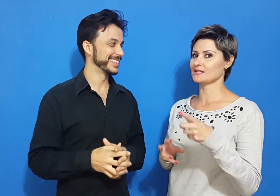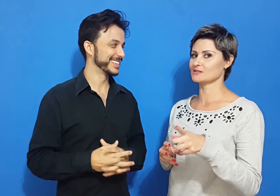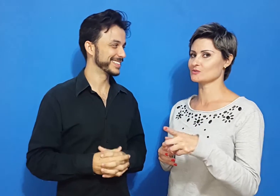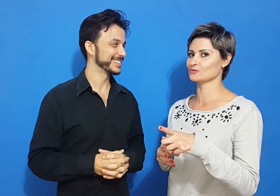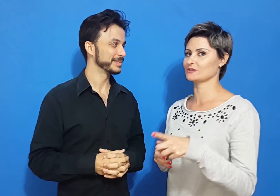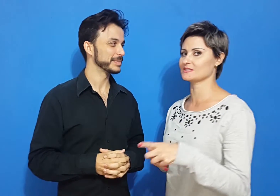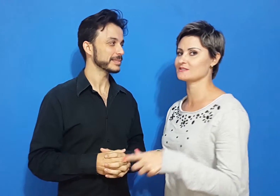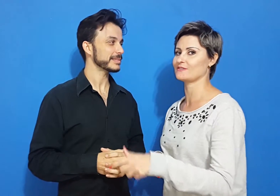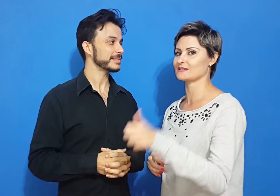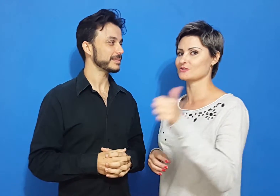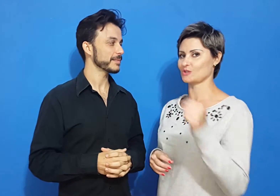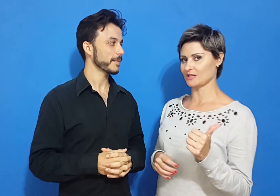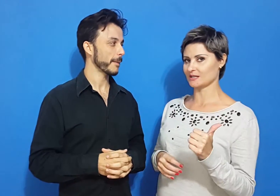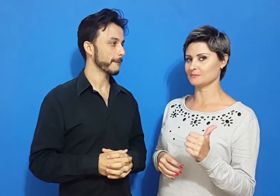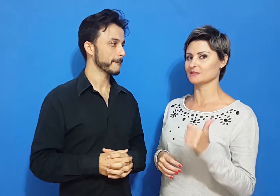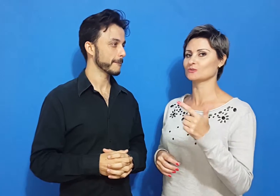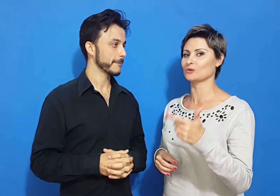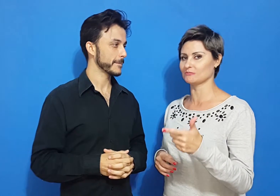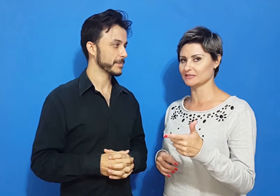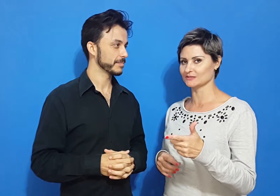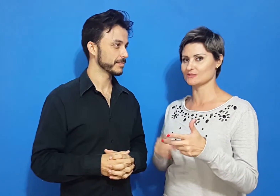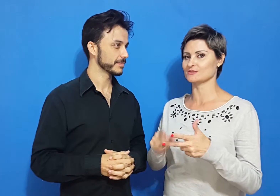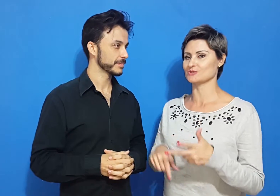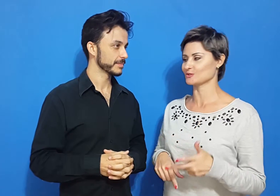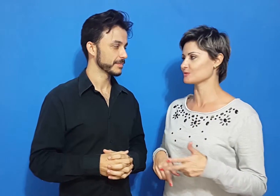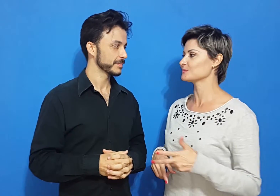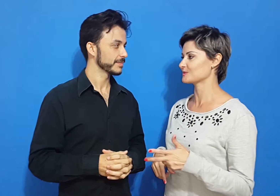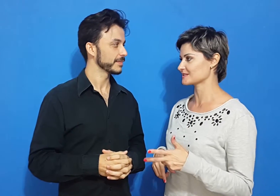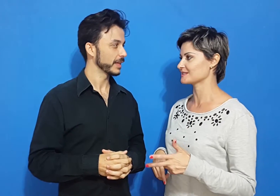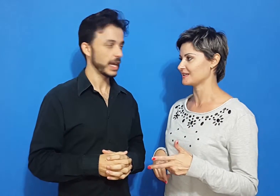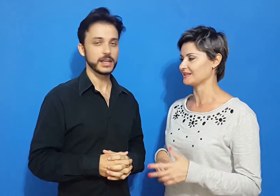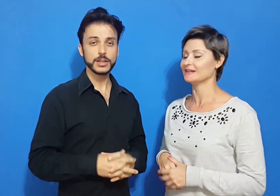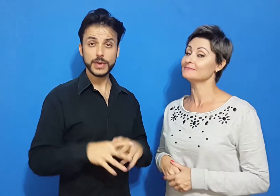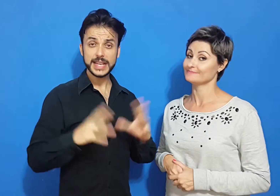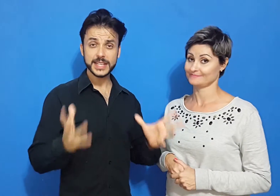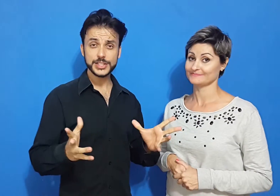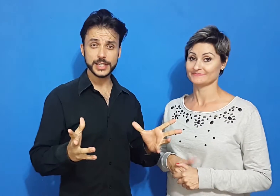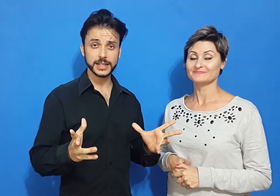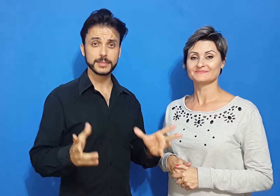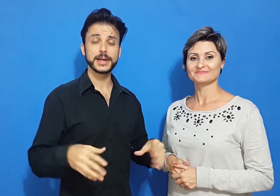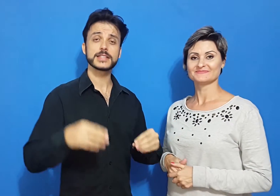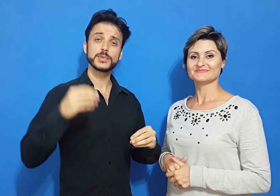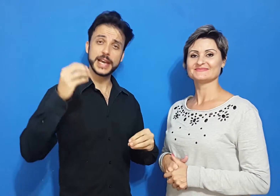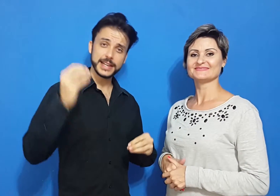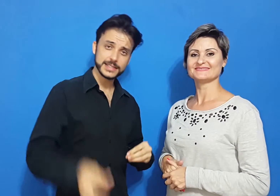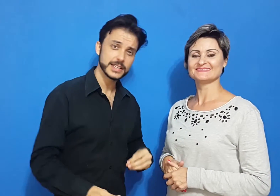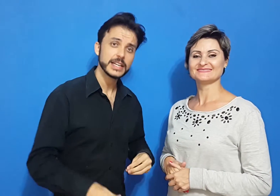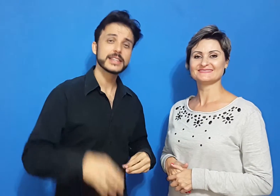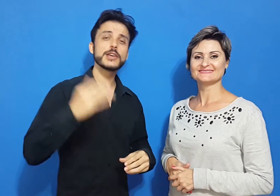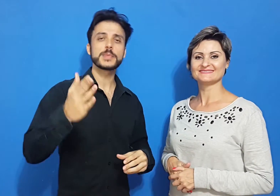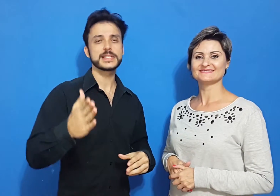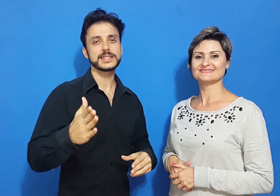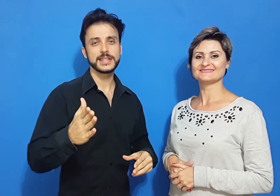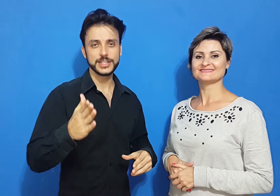sucesso do que se estivesse só reclamando, cobrando, exigindo alguma coisa dele. Então, essa é a dica para as mulheres. Tenha um paciente